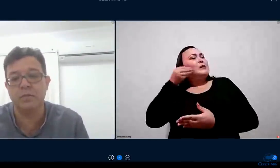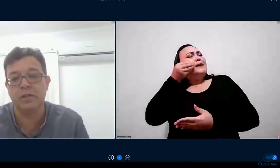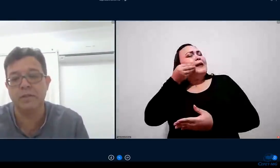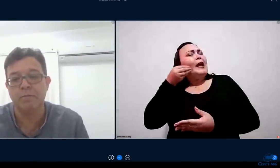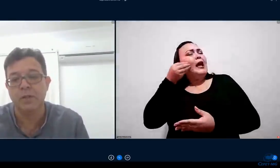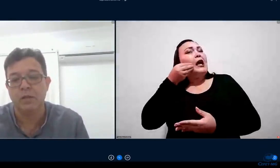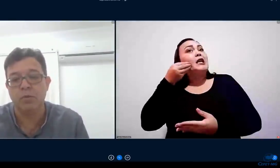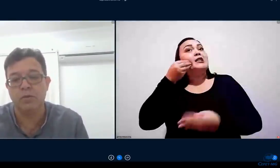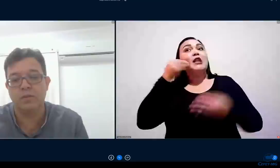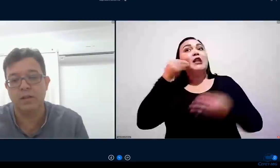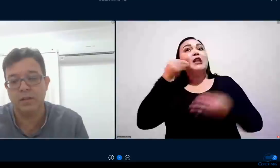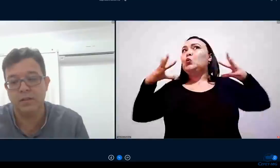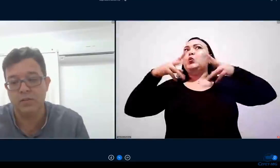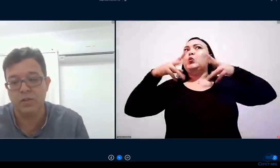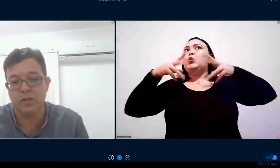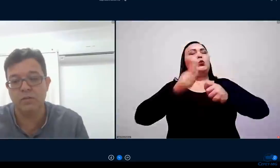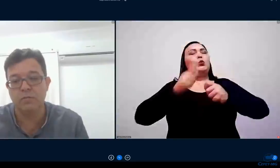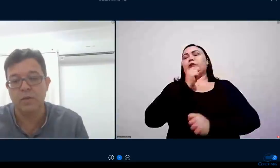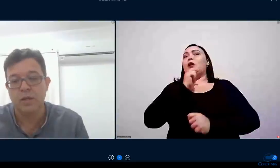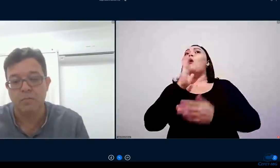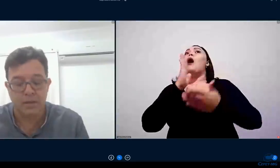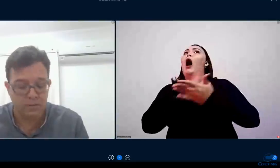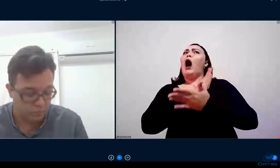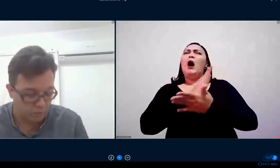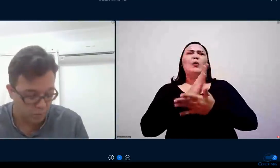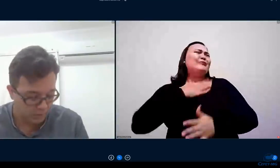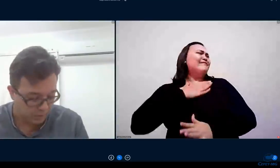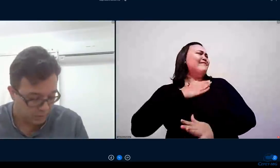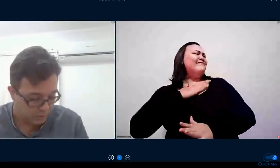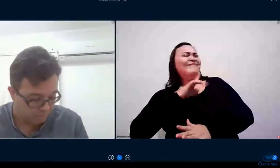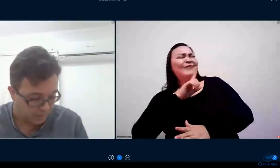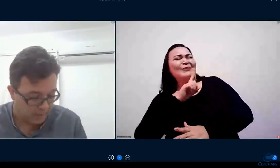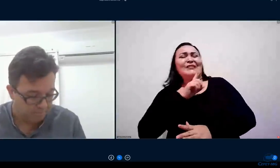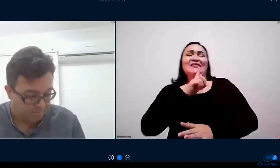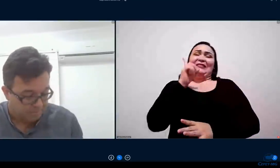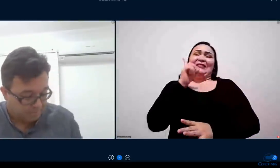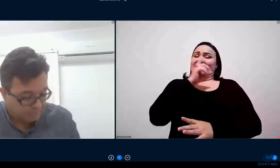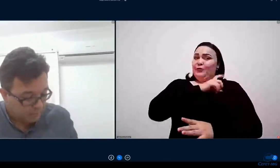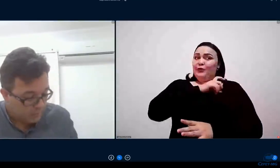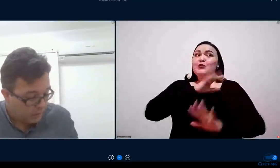instituição muitos ainda resistiram mas isso foi importante